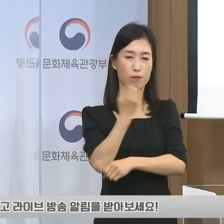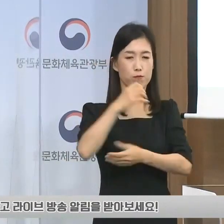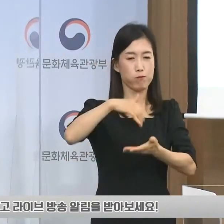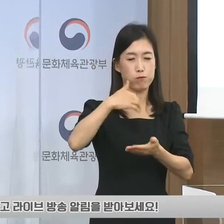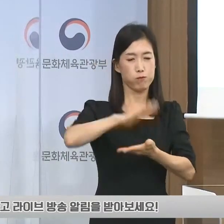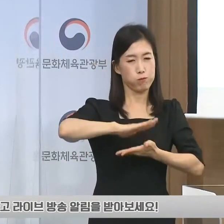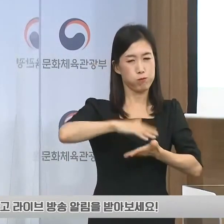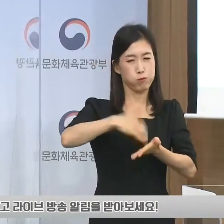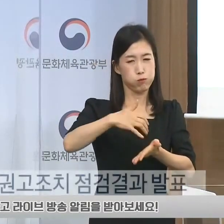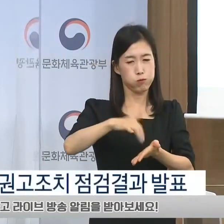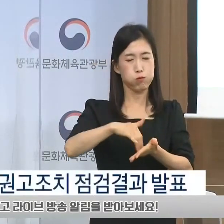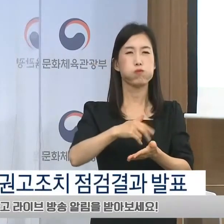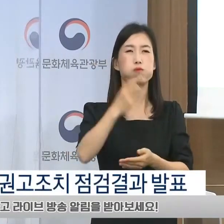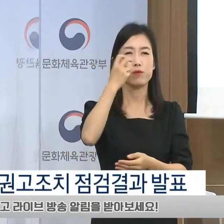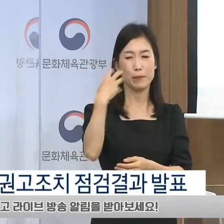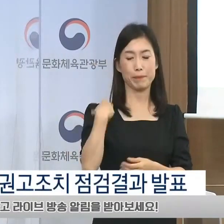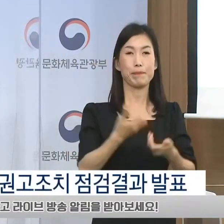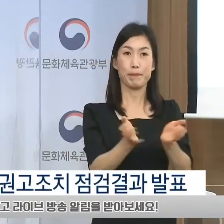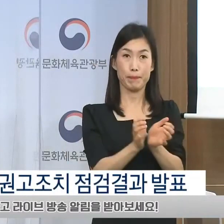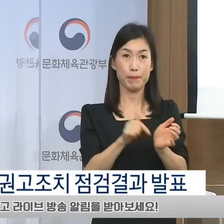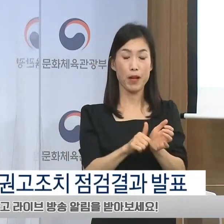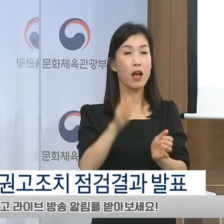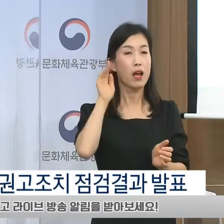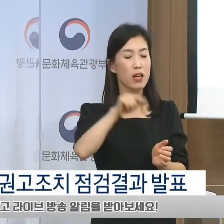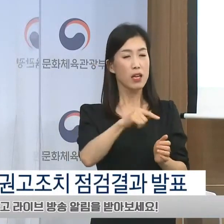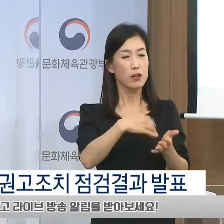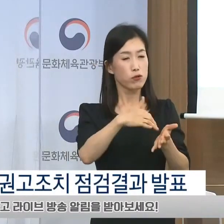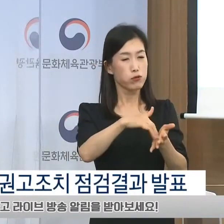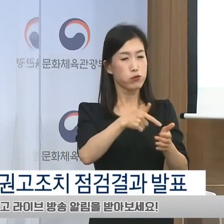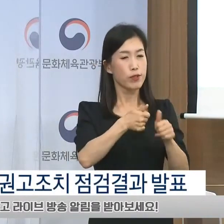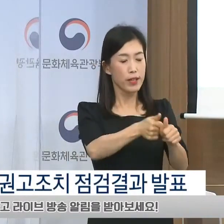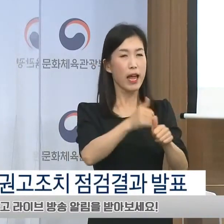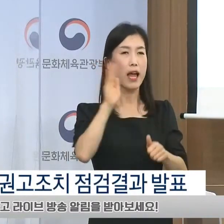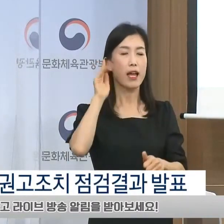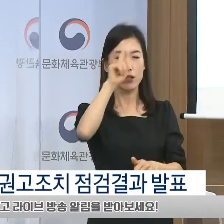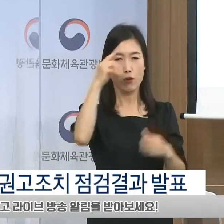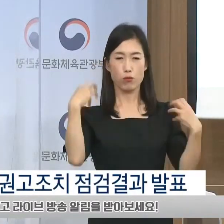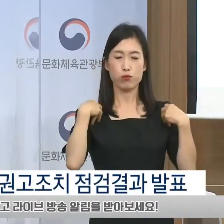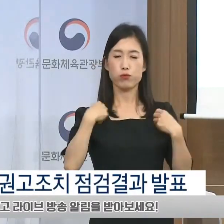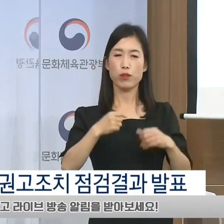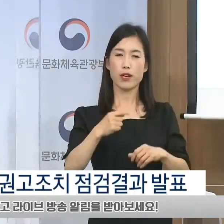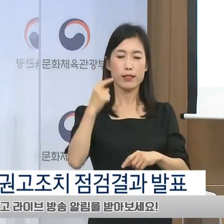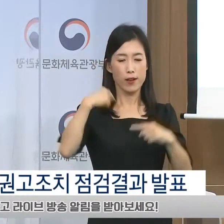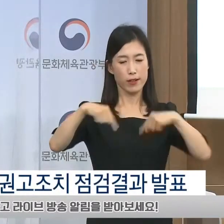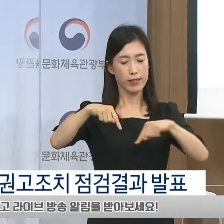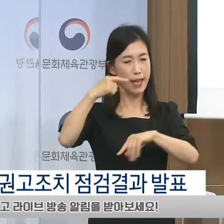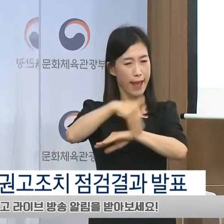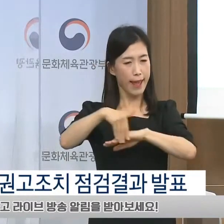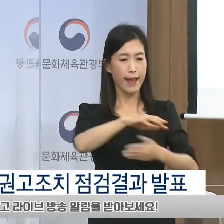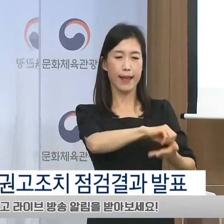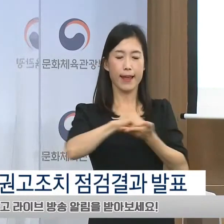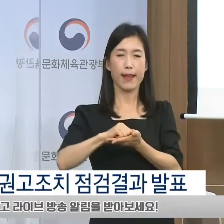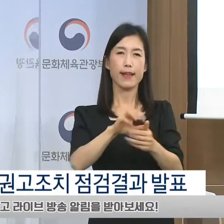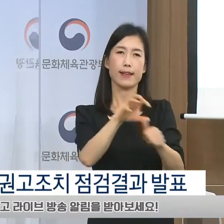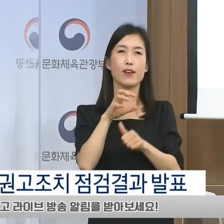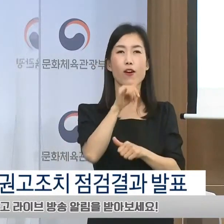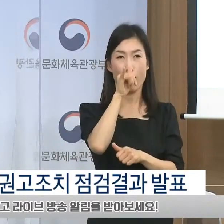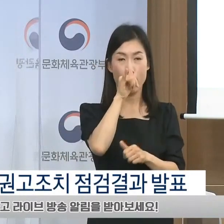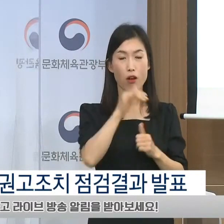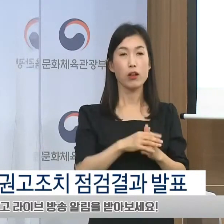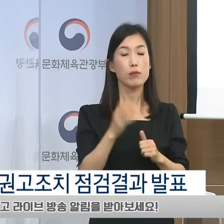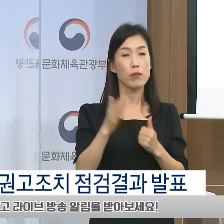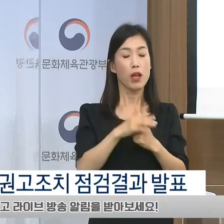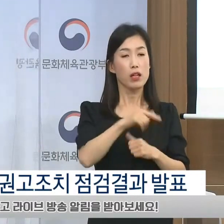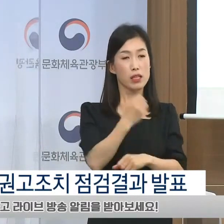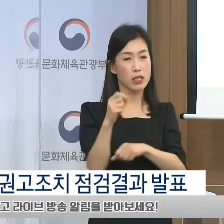정부광고법에 의거하여 정책적으로 활용되고 있습니다. 특히 ABC 발행 부수, 유료